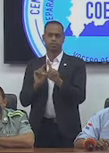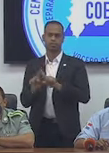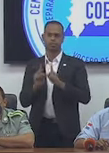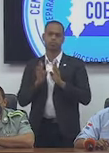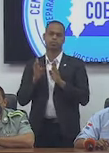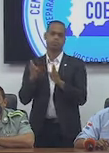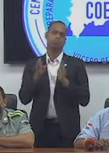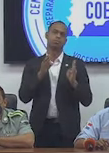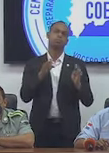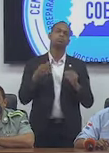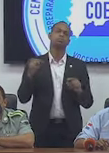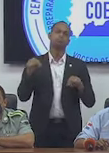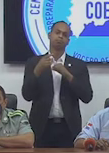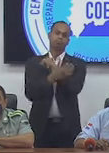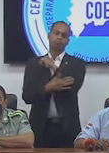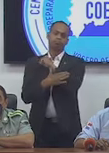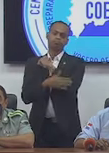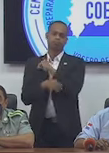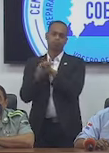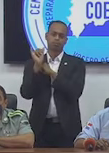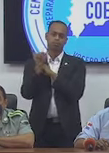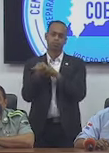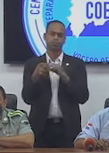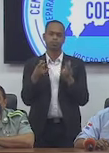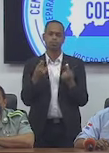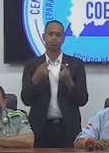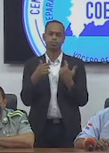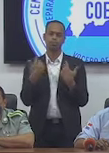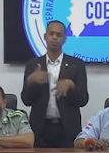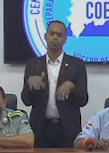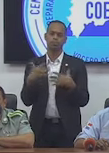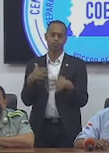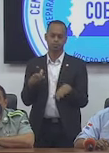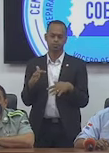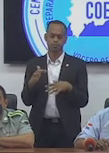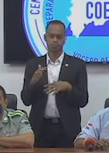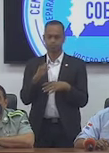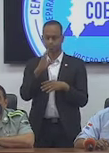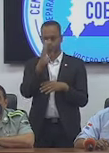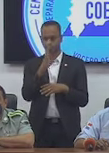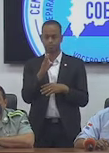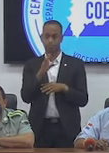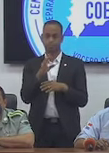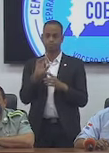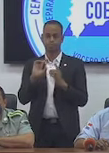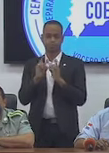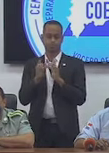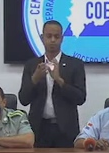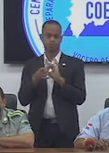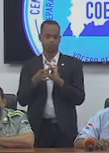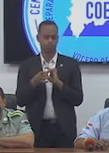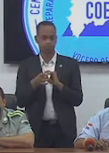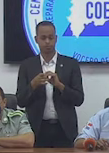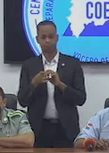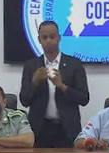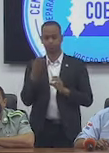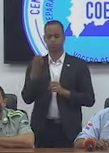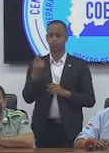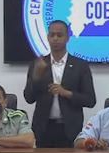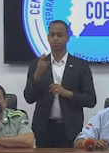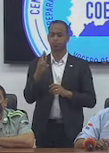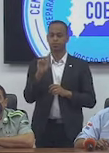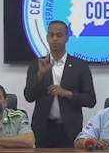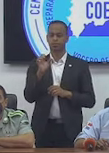autopistas y carreteras del país. Esto ha sido una instrucción directa del director de DGC, el general Guzmán Peralta.